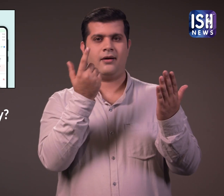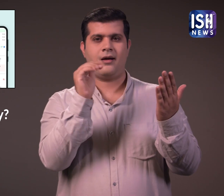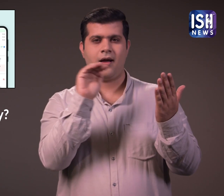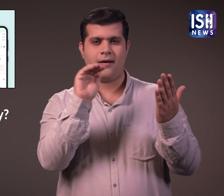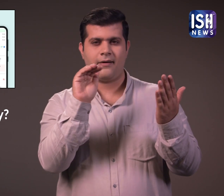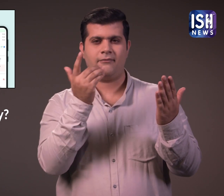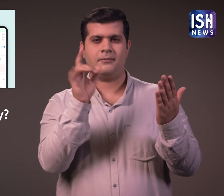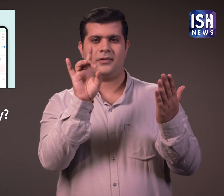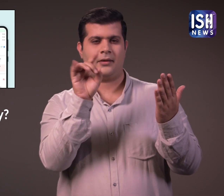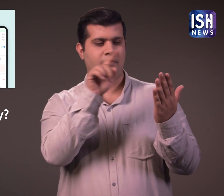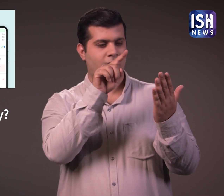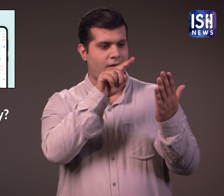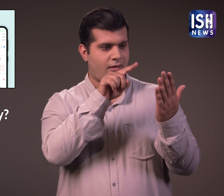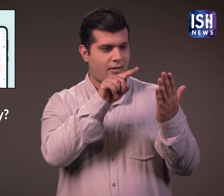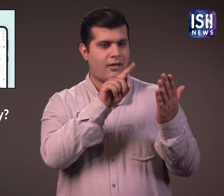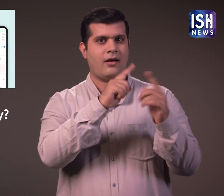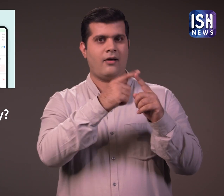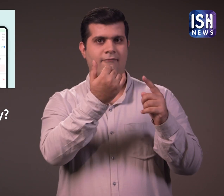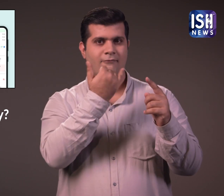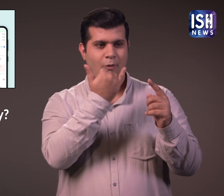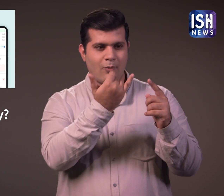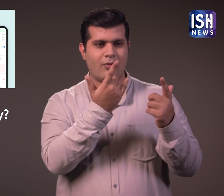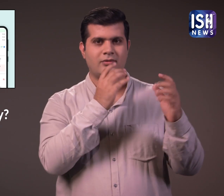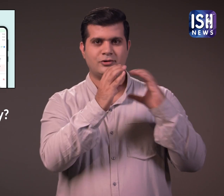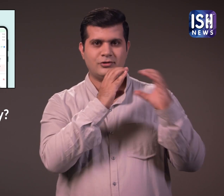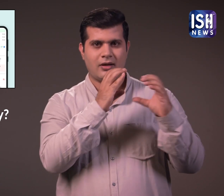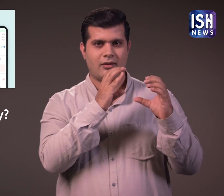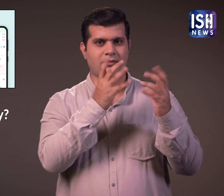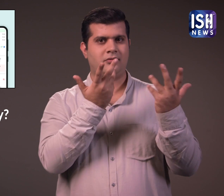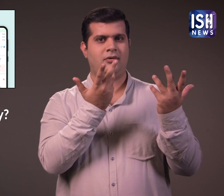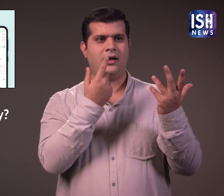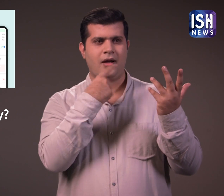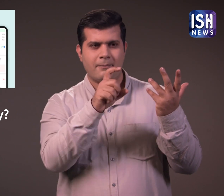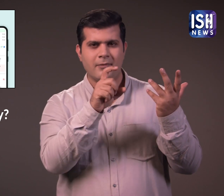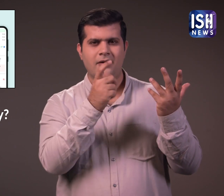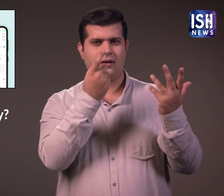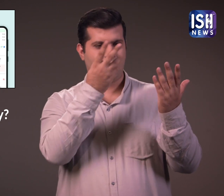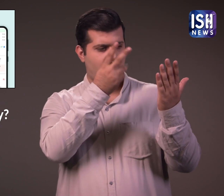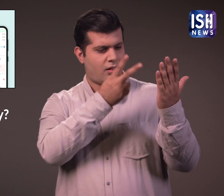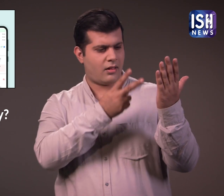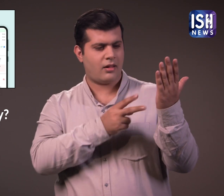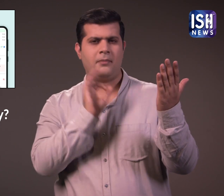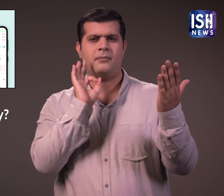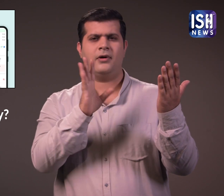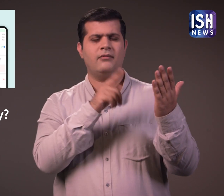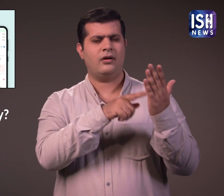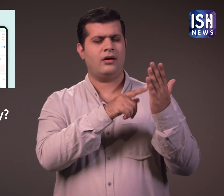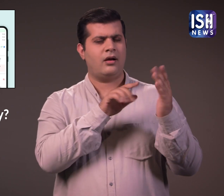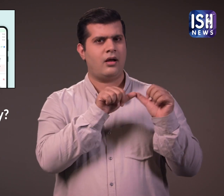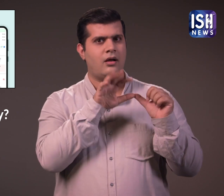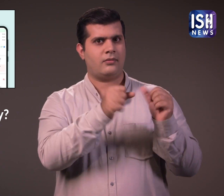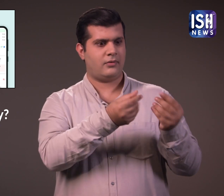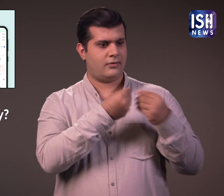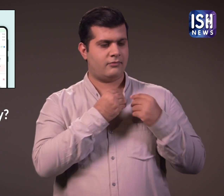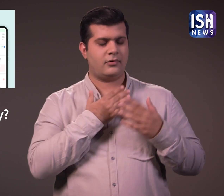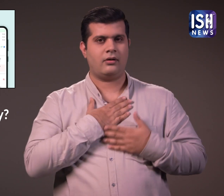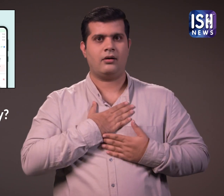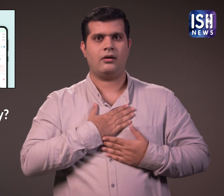हैं। आप delivery agent से बात या chat भी कर सकते हैं या शिकायत कर सकते हैं। यह